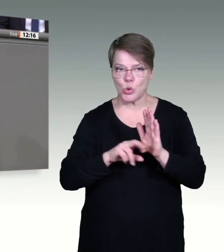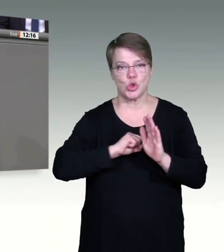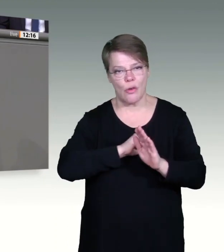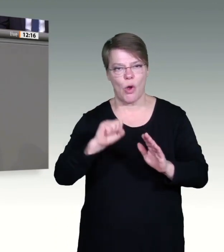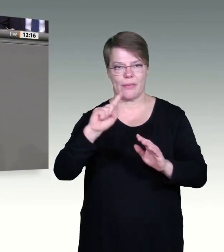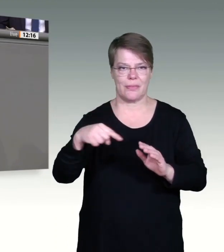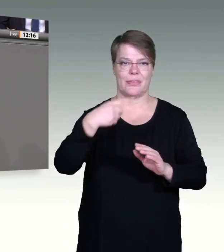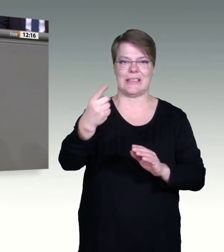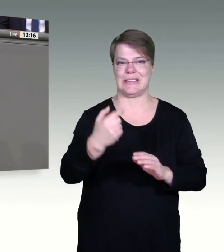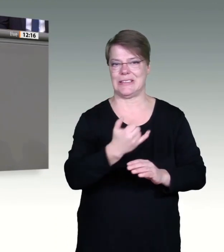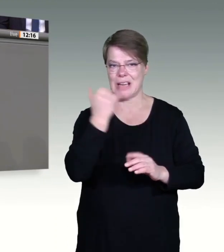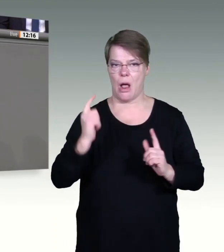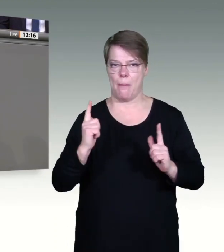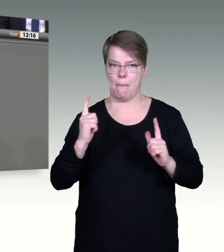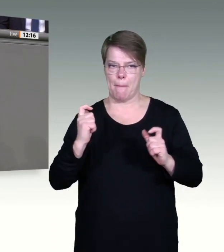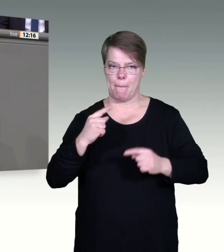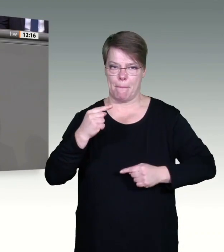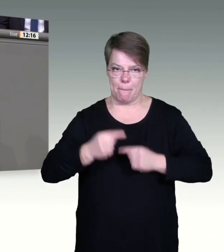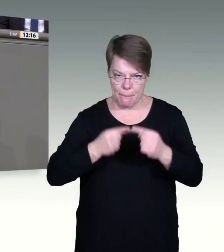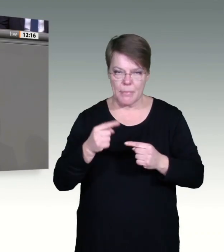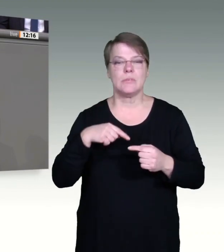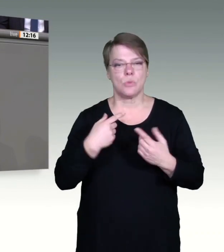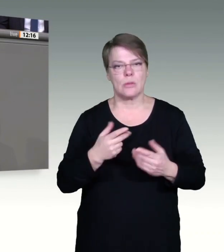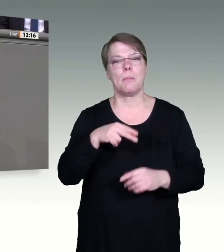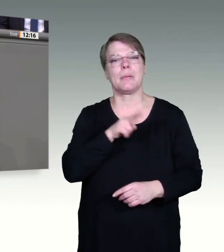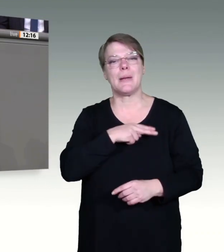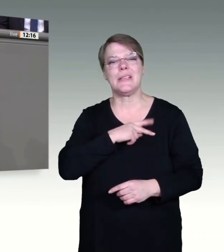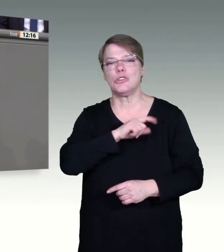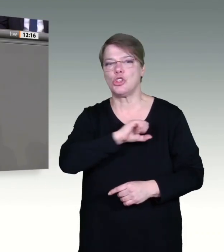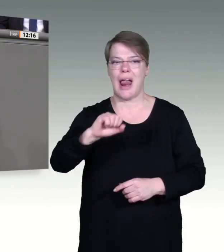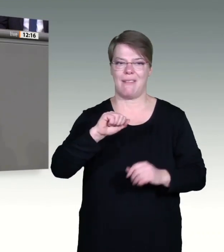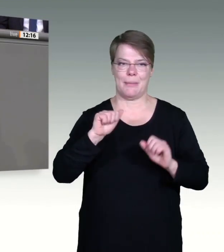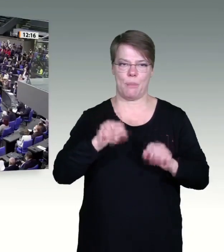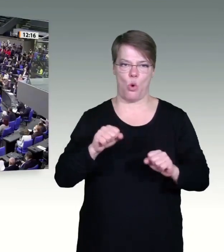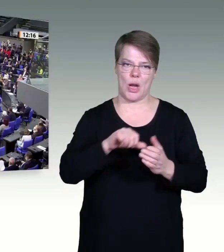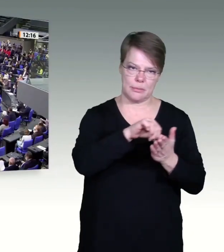mit dem festen Willen, Corona mit vereinten Kräften zu besiegen. Herzlichen Dank.